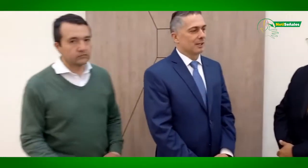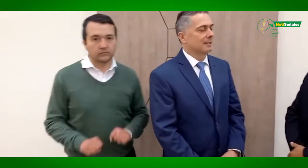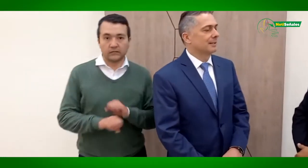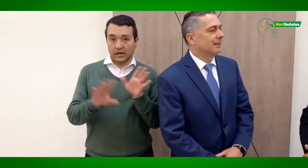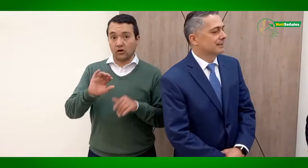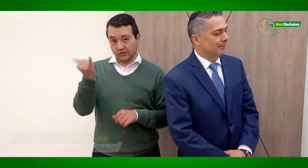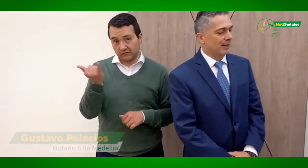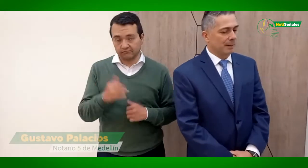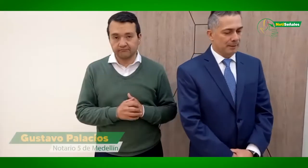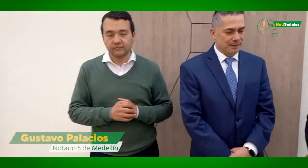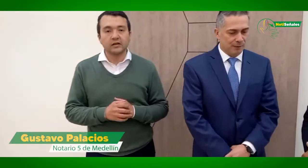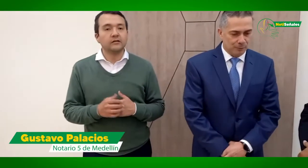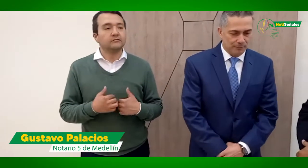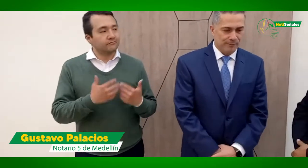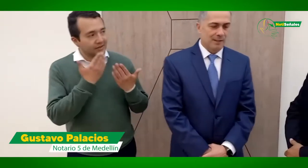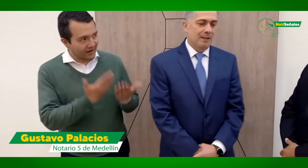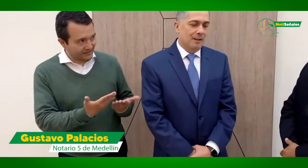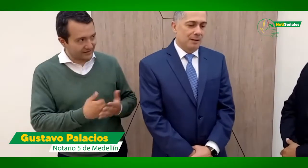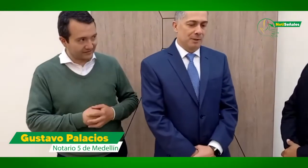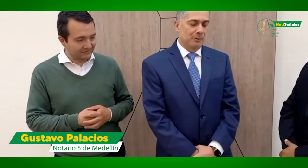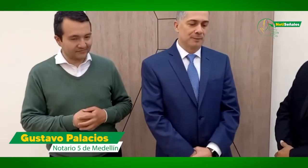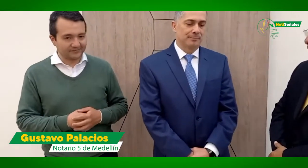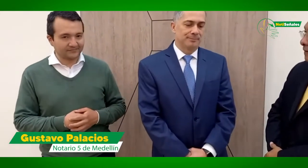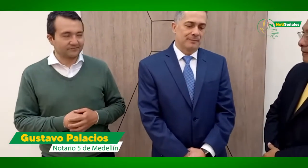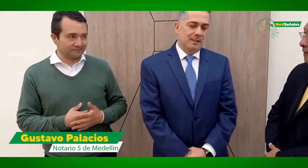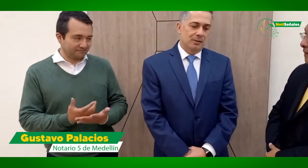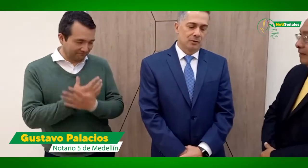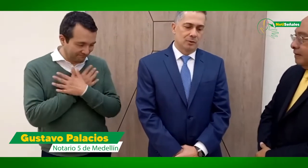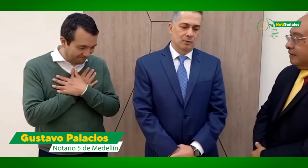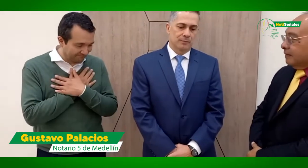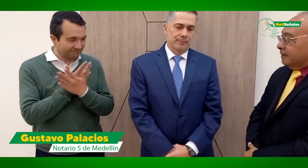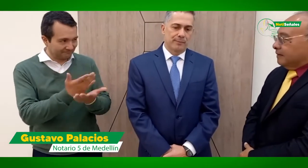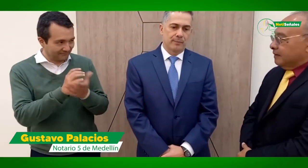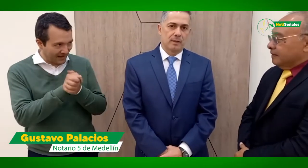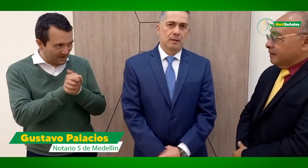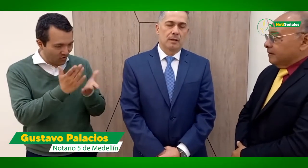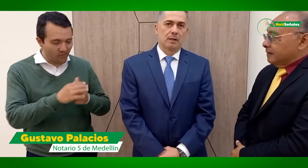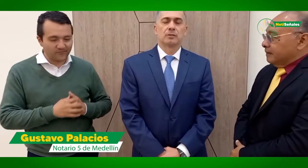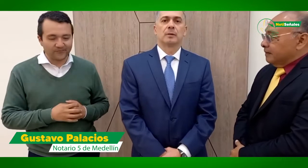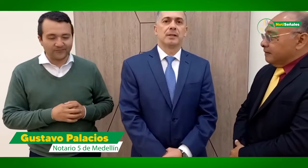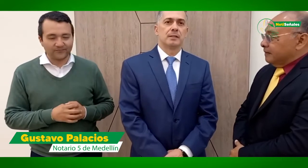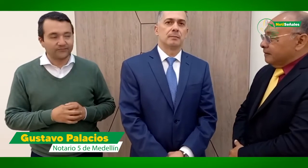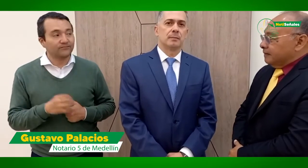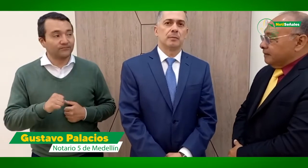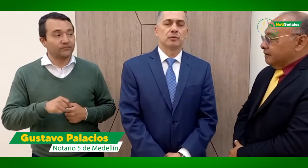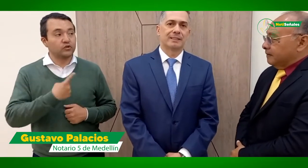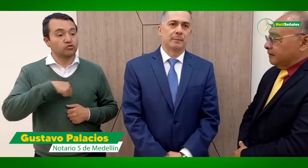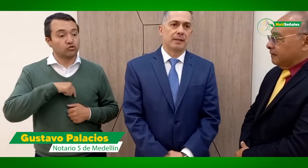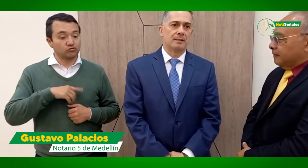gracias, apreciado, mi cumbre. Nosotros en la ciudad de Medellín vivimos una experiencia